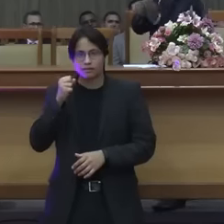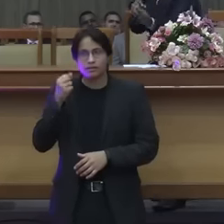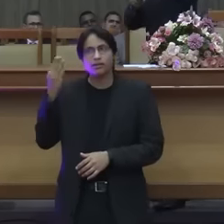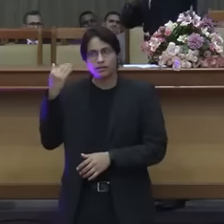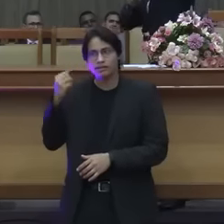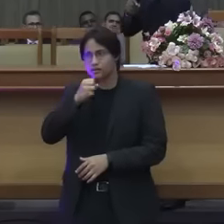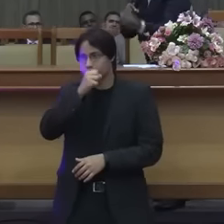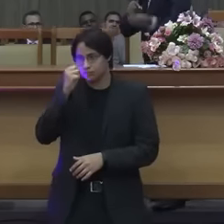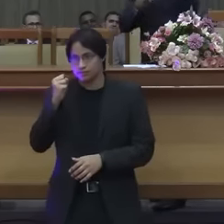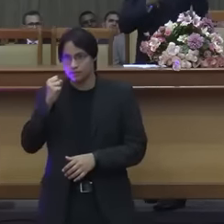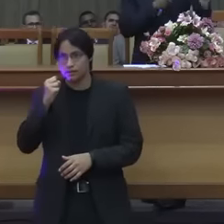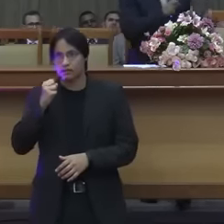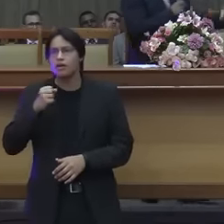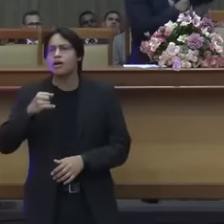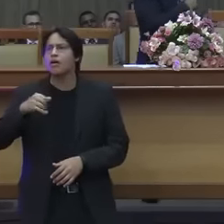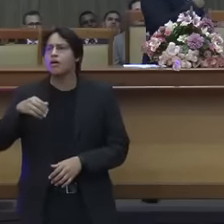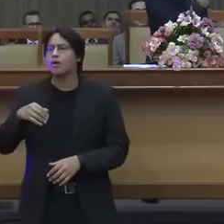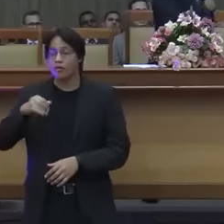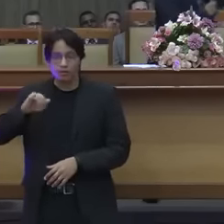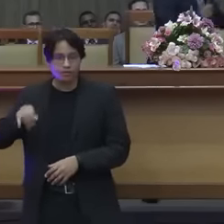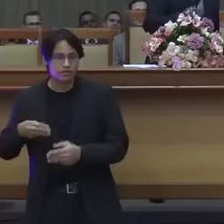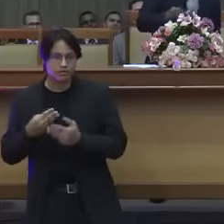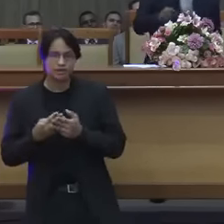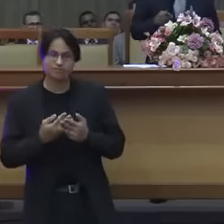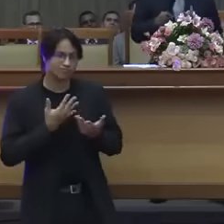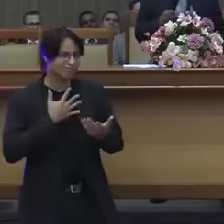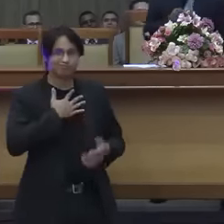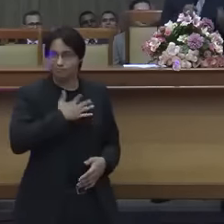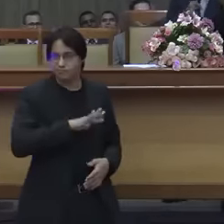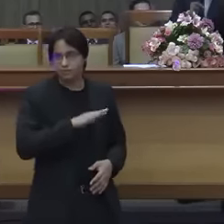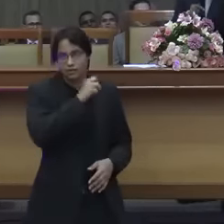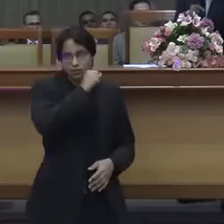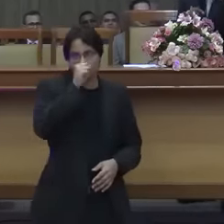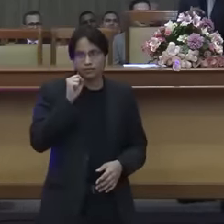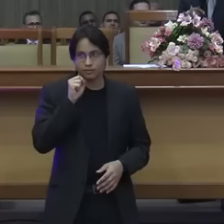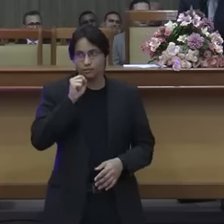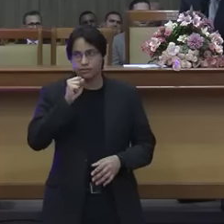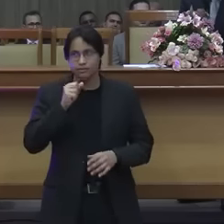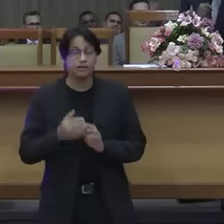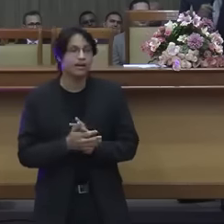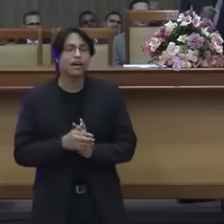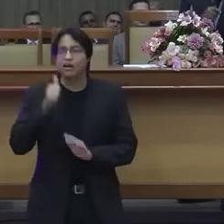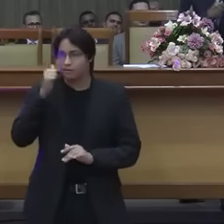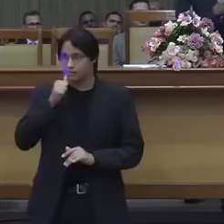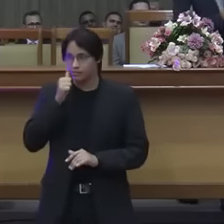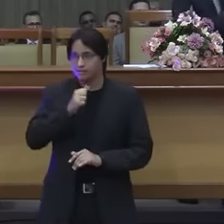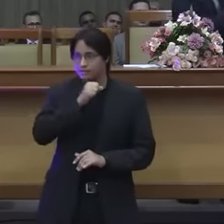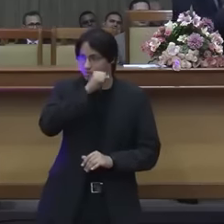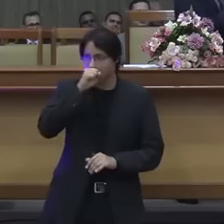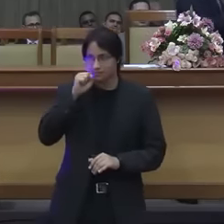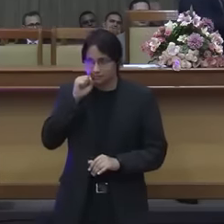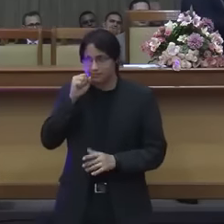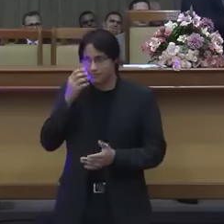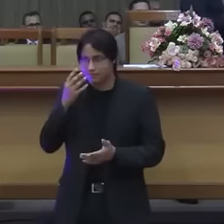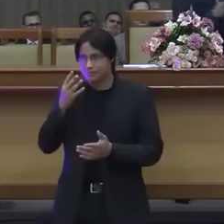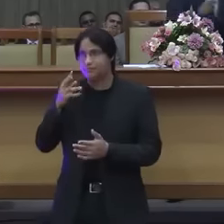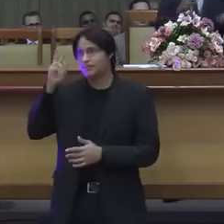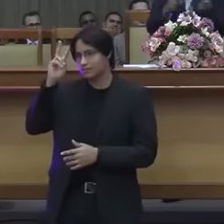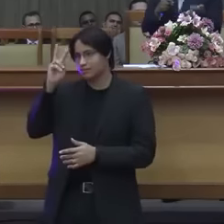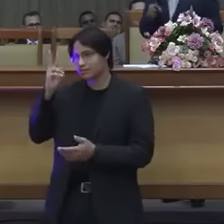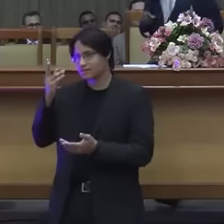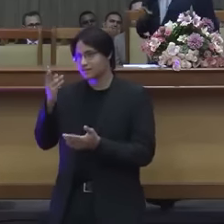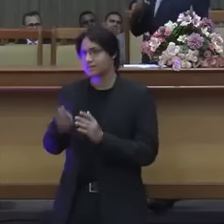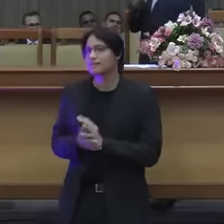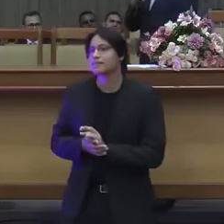os samaritanos eram mistos e não valiam a mulher samaritana disse foi na cara de Jesus em João 4 tu não sabe que a